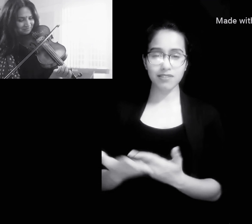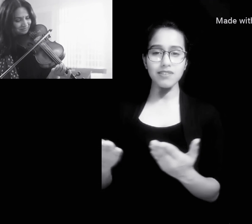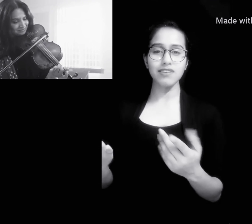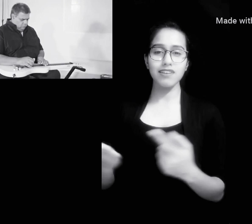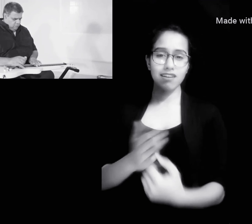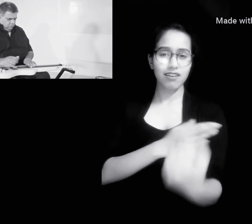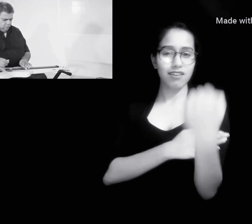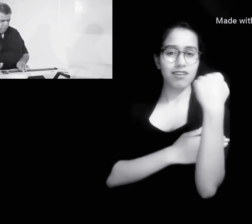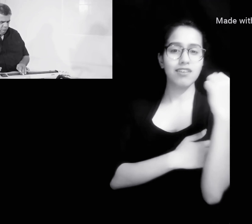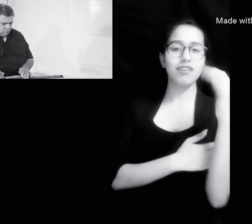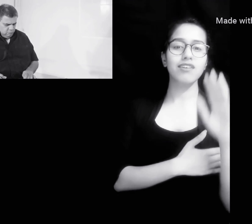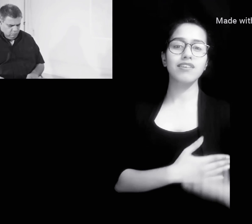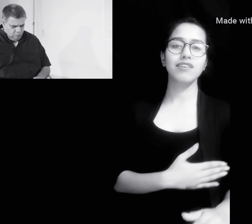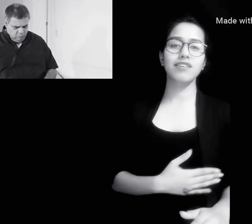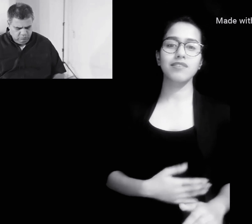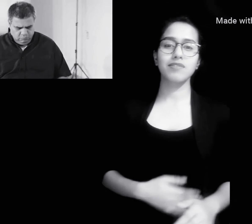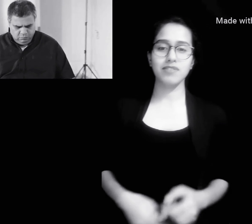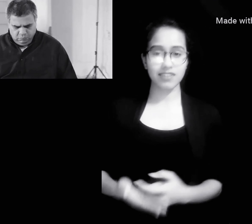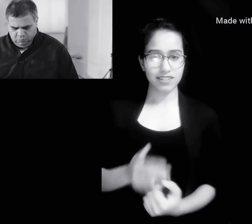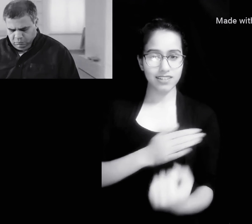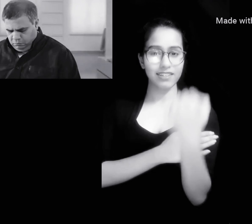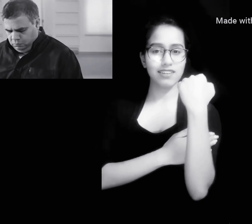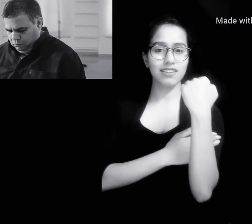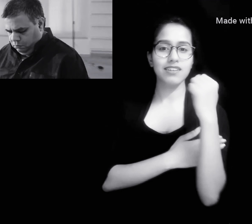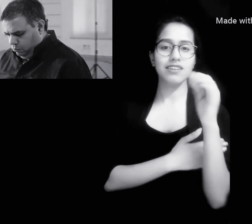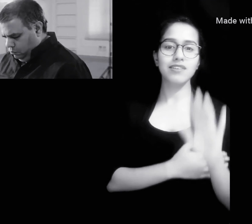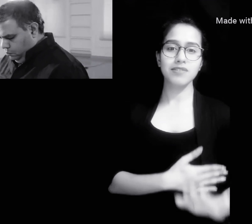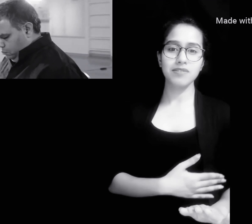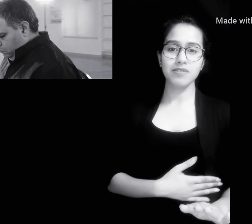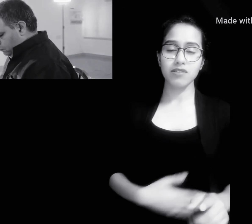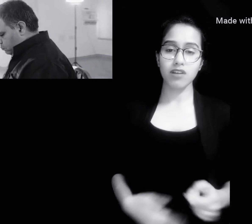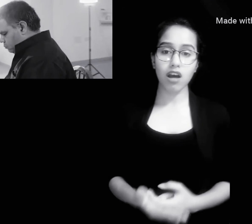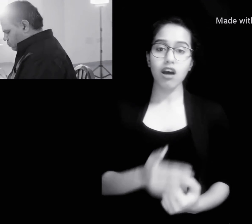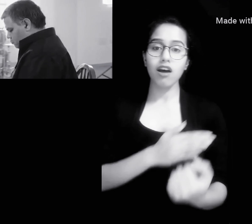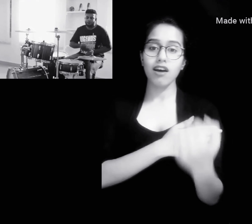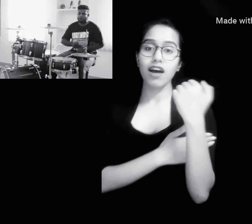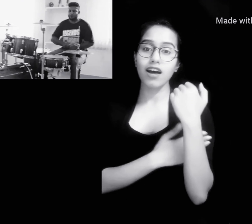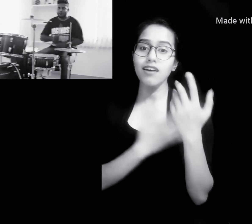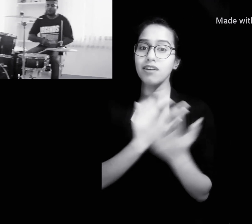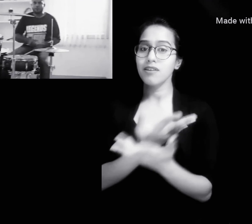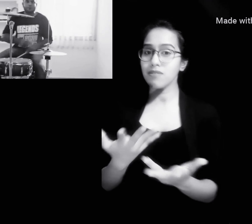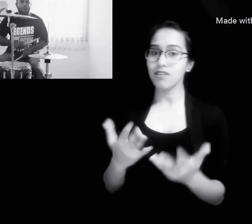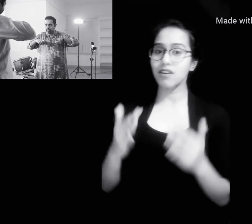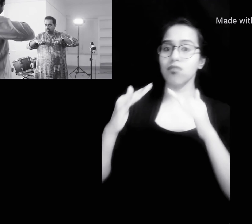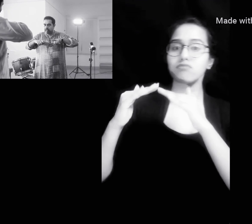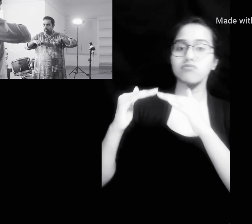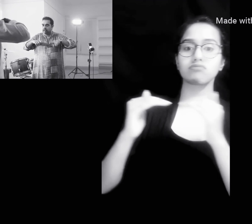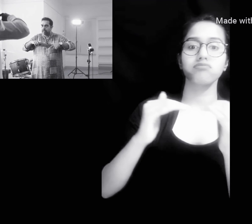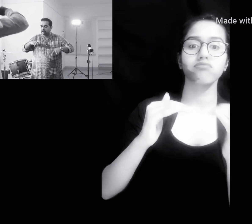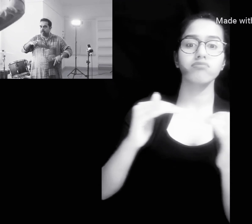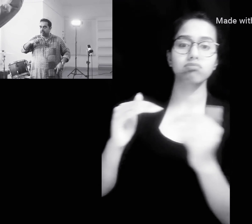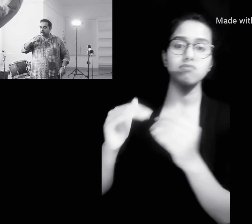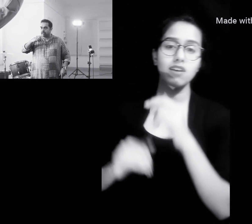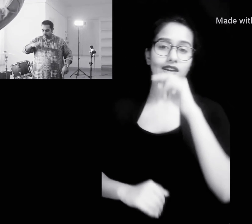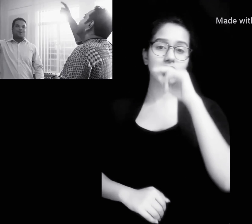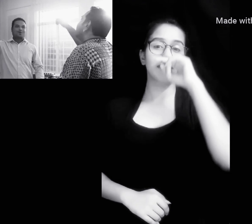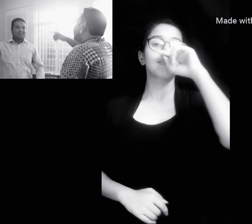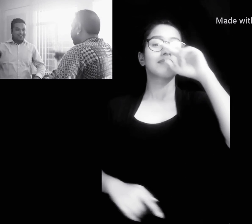हमें हक है, हमें हक है हक है बरावरी